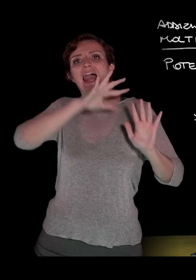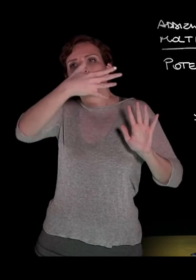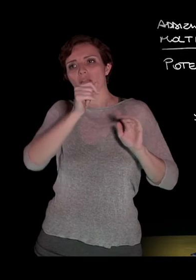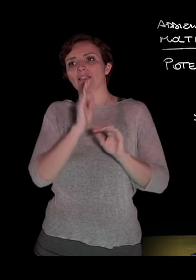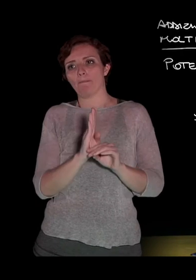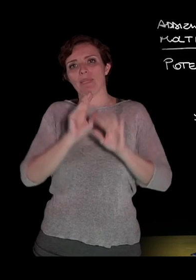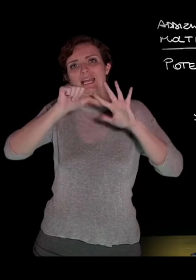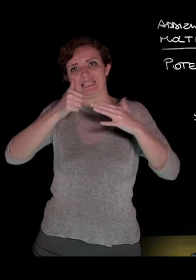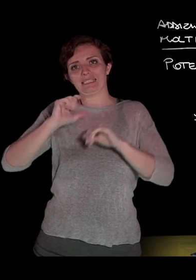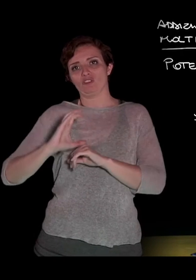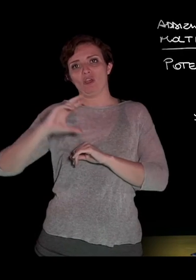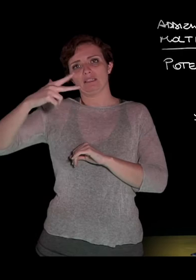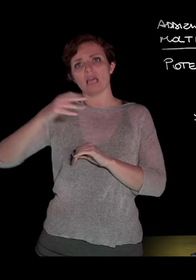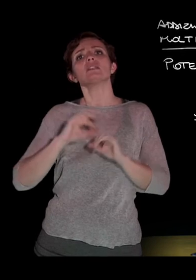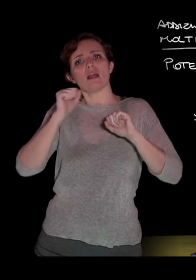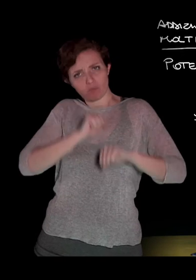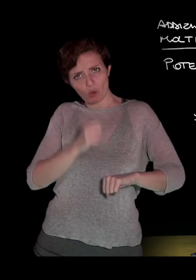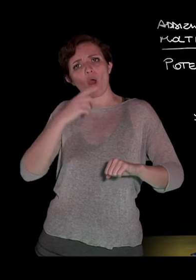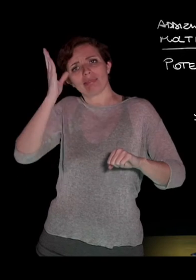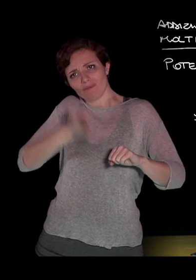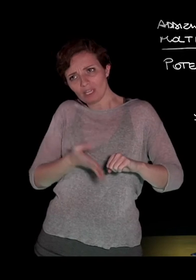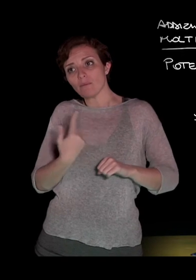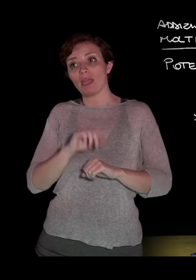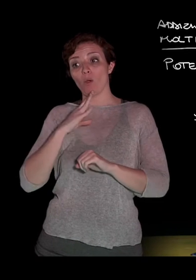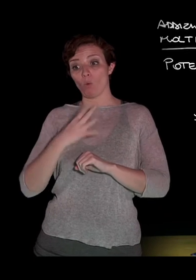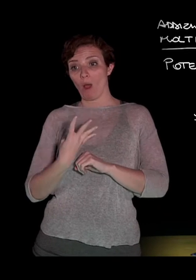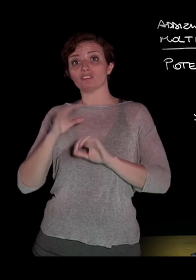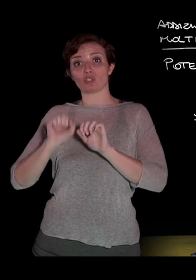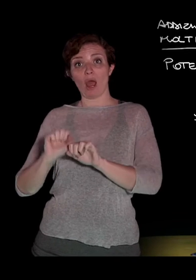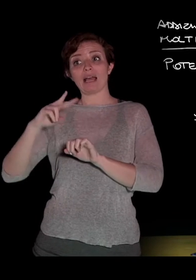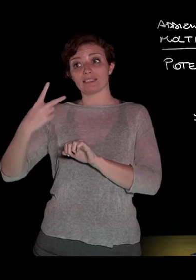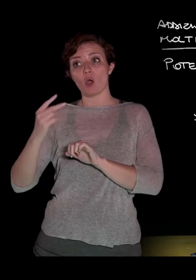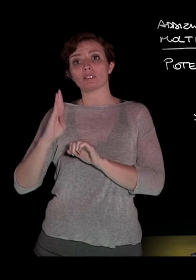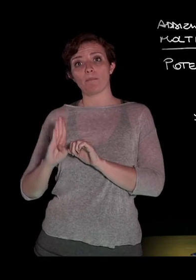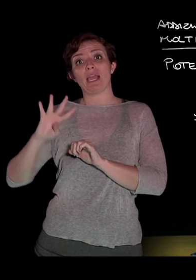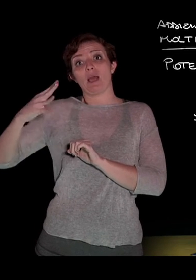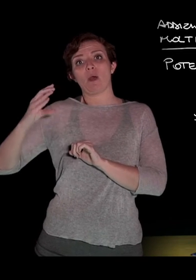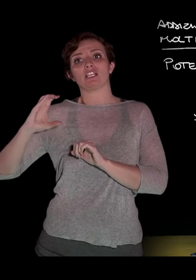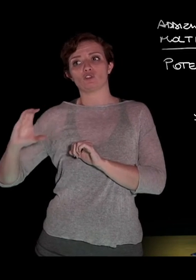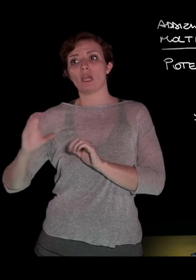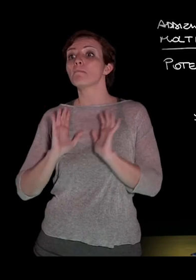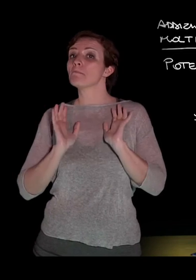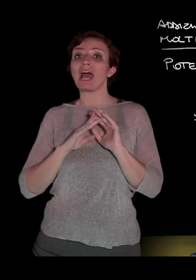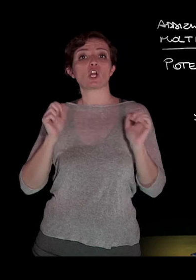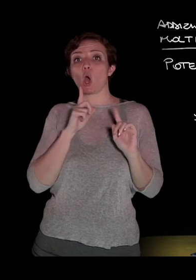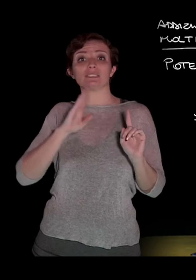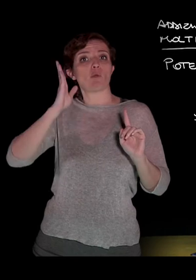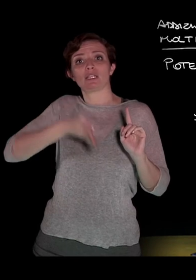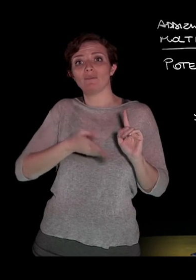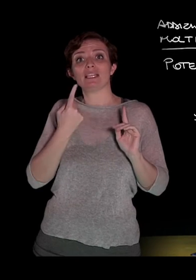divisibile per 4a alla seconda, b alla quarta, c, ma non è divisibile per esempio per 4a alla sesta, in quanto 6 è